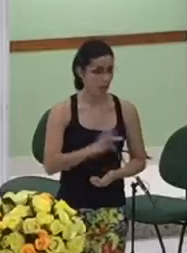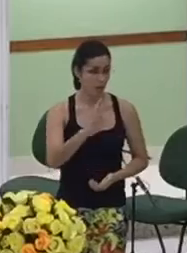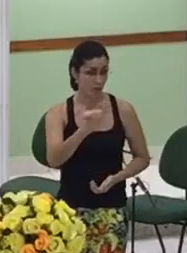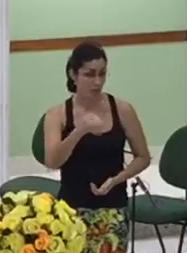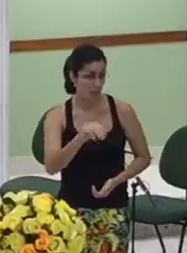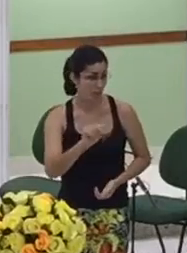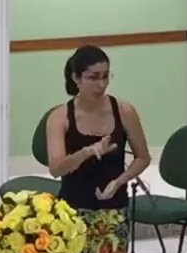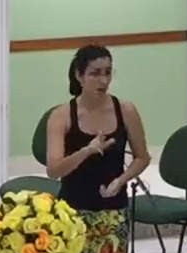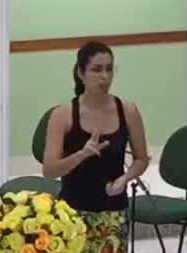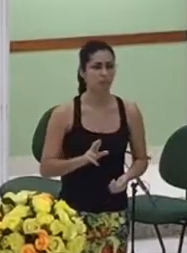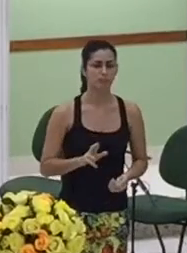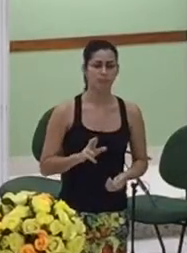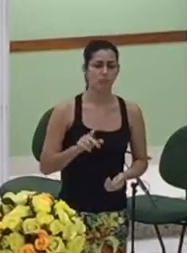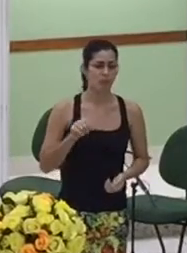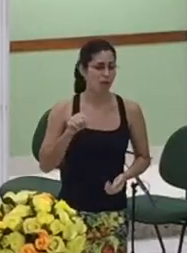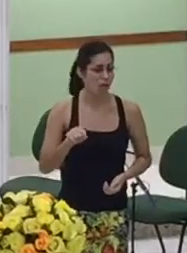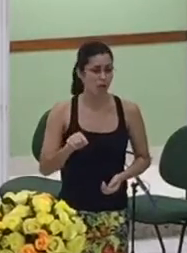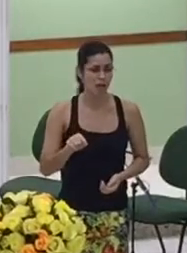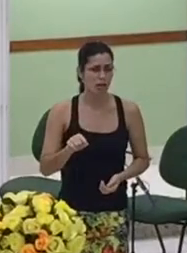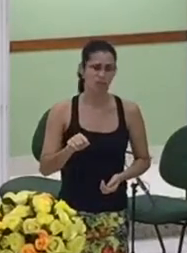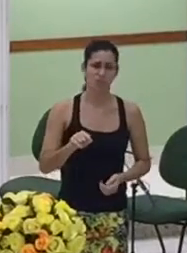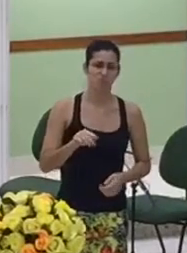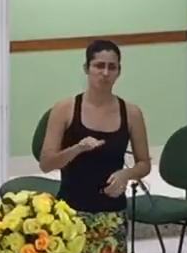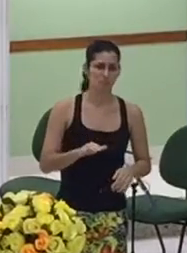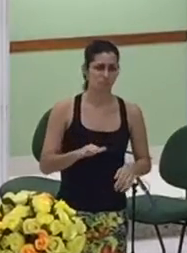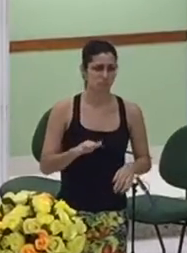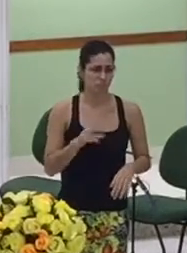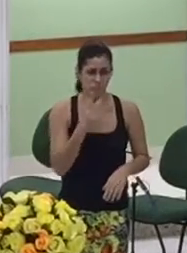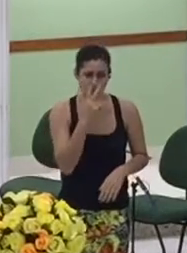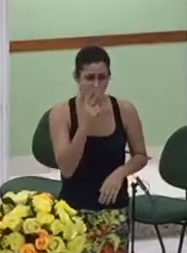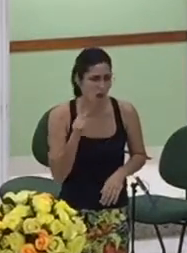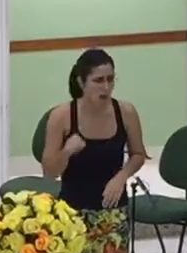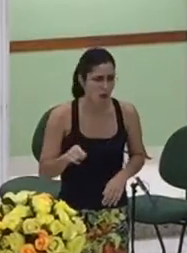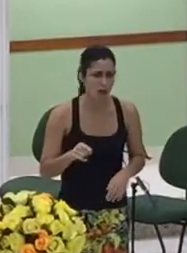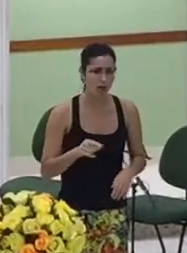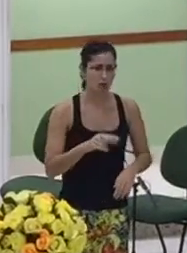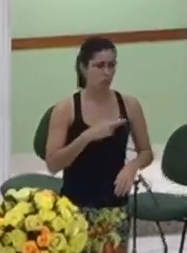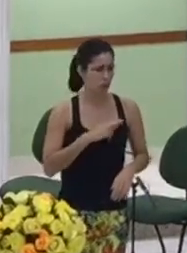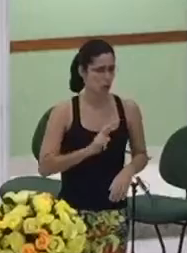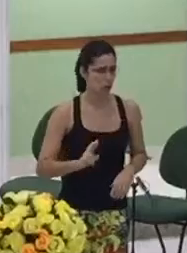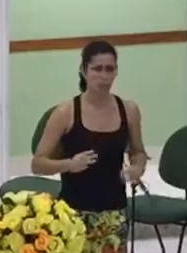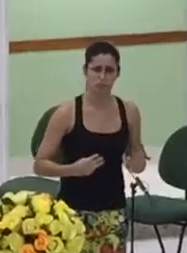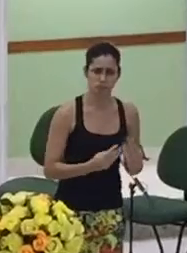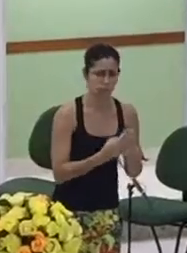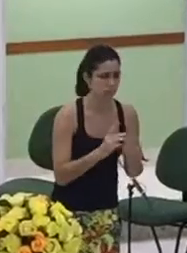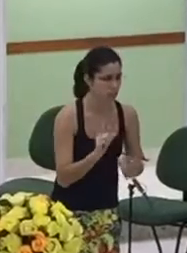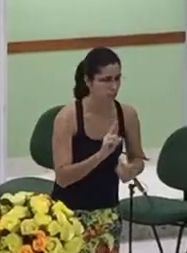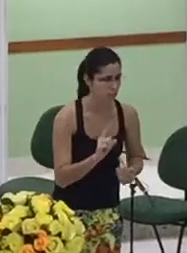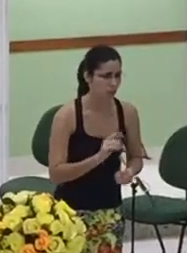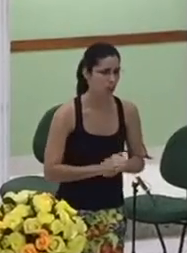era não era judia não era possivelmente ela não era da linhagem de Abraão